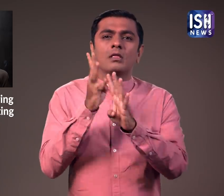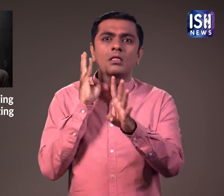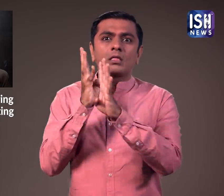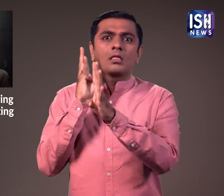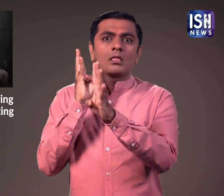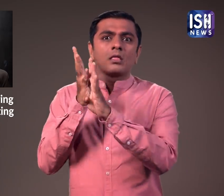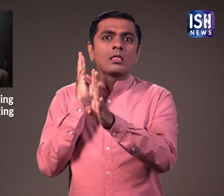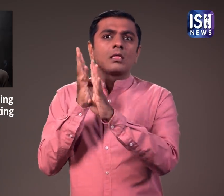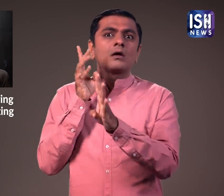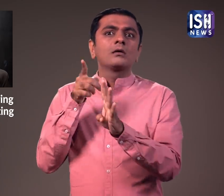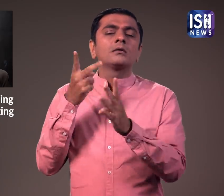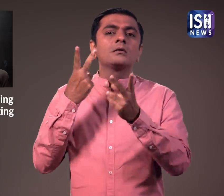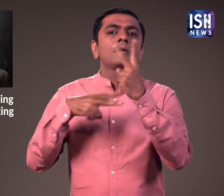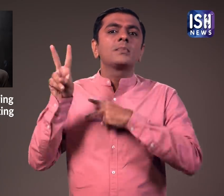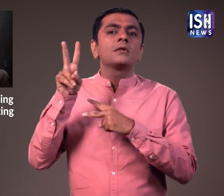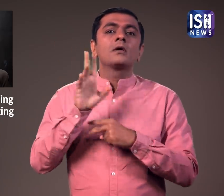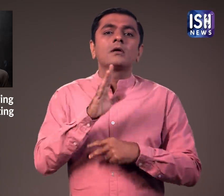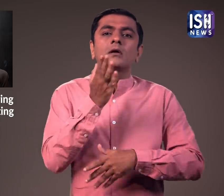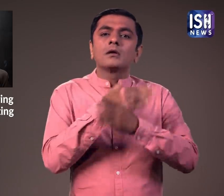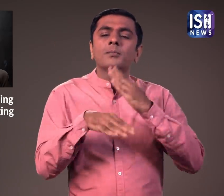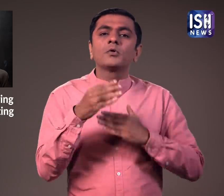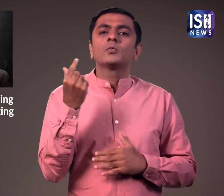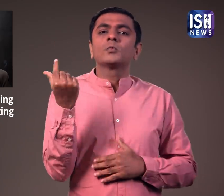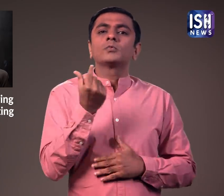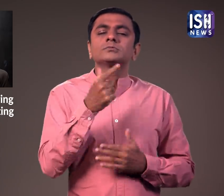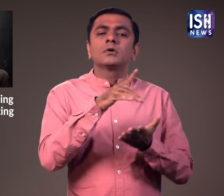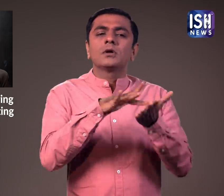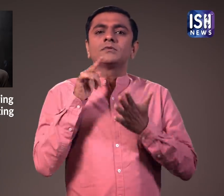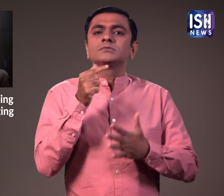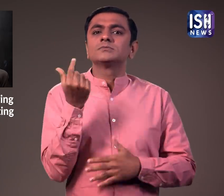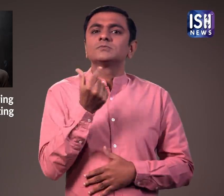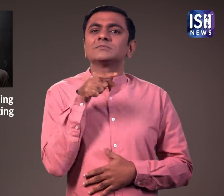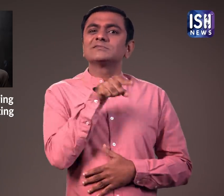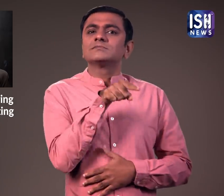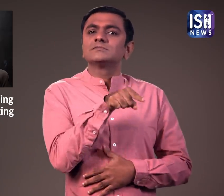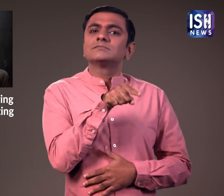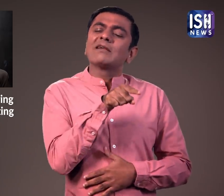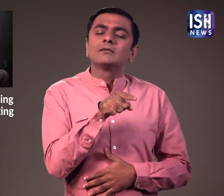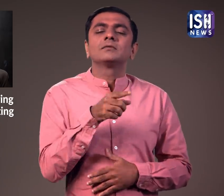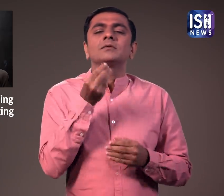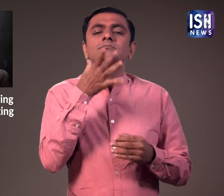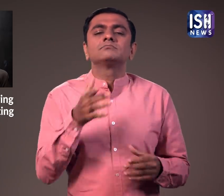लंबी कतारों से बचने के लिए उसने दिव्यांग होने का फाइदा